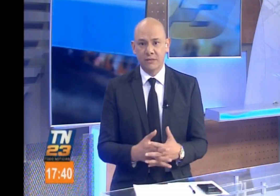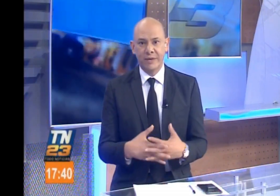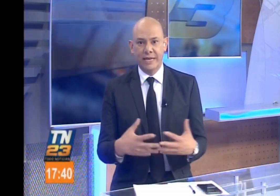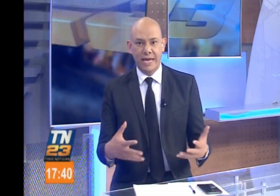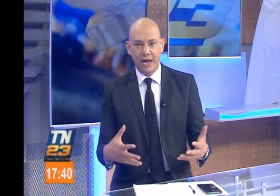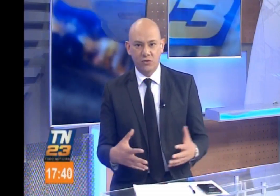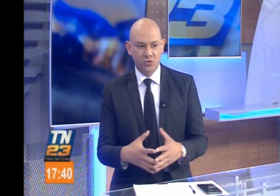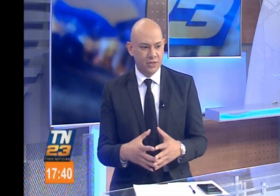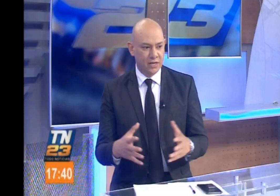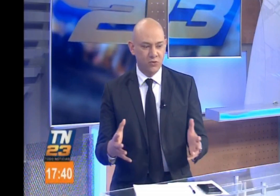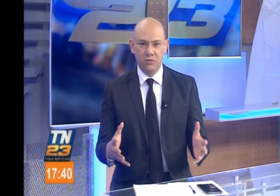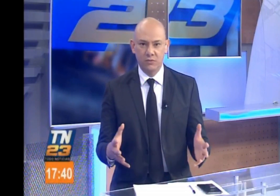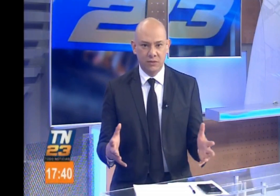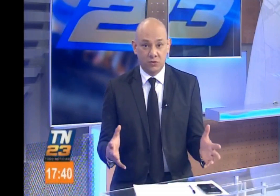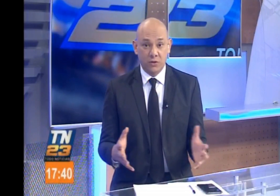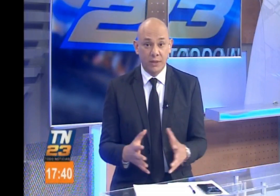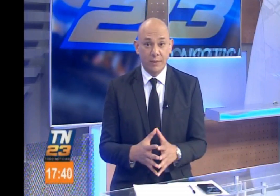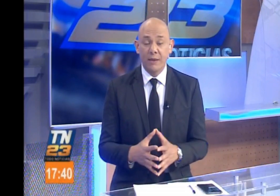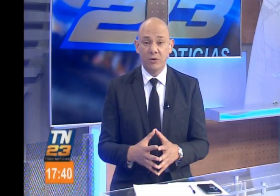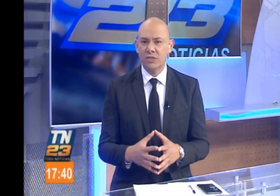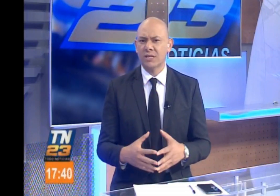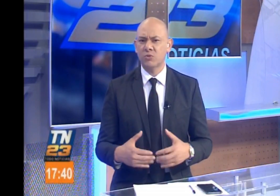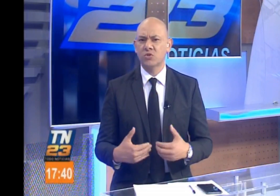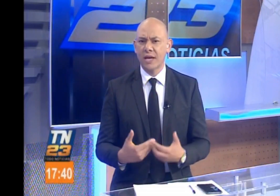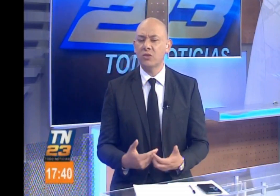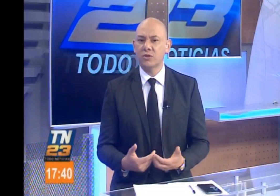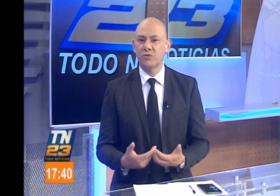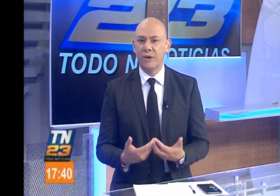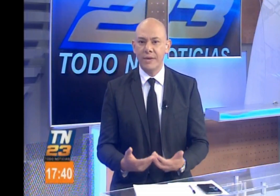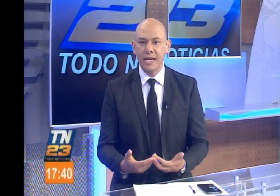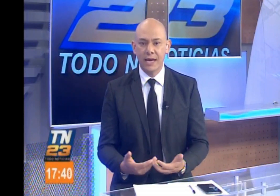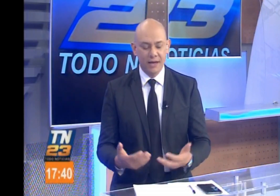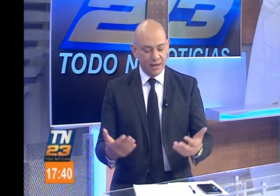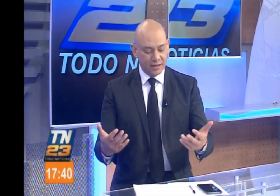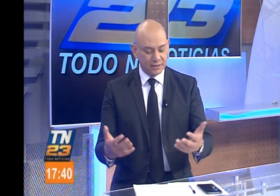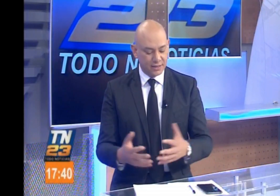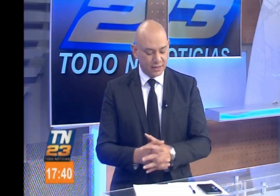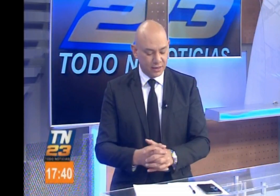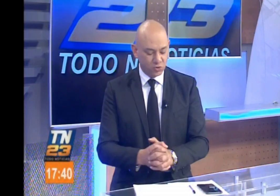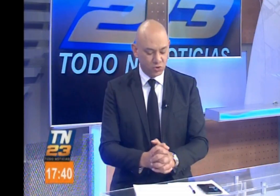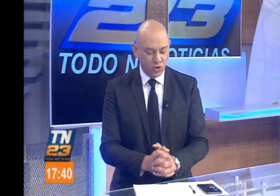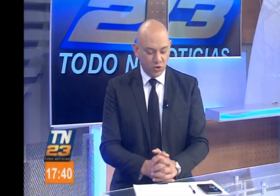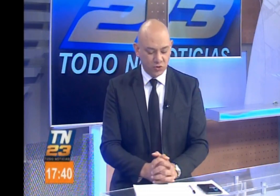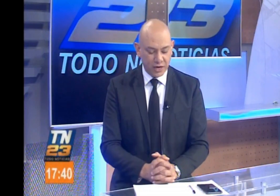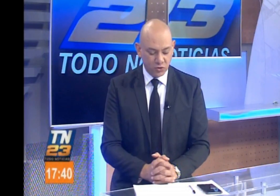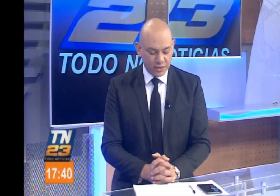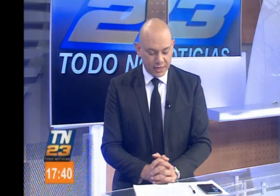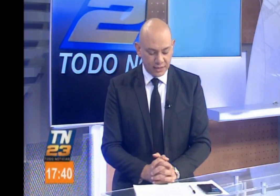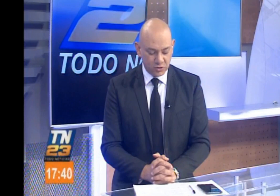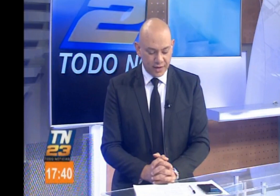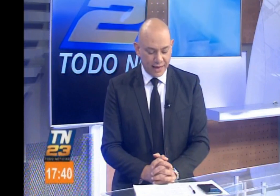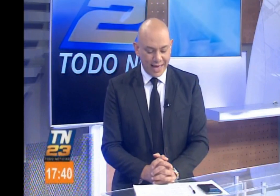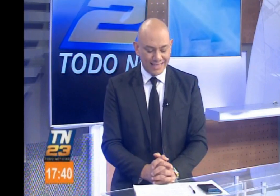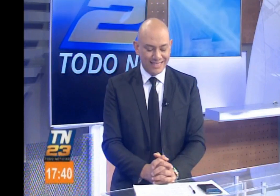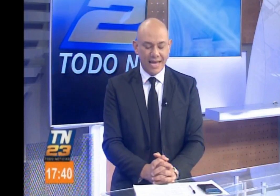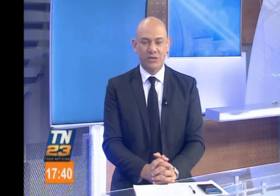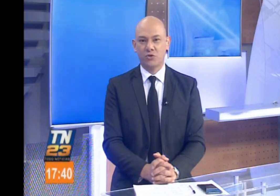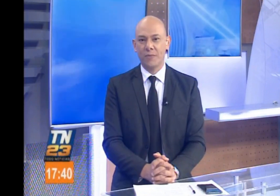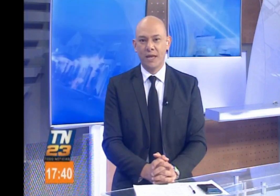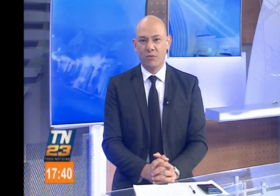mexicano o si es de algún sector de Guatemala, pero se está buscando a su familia. Así es que tendremos otra nota relacionada a este caso. Por